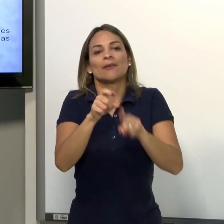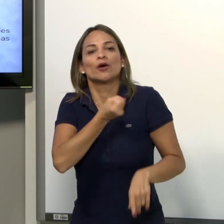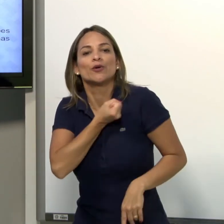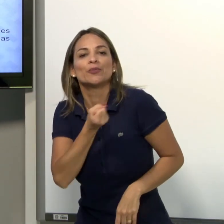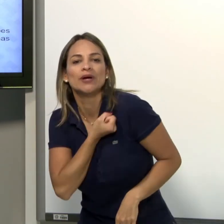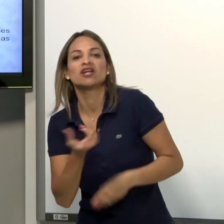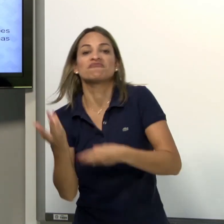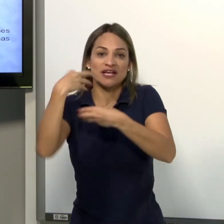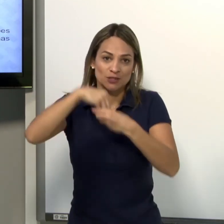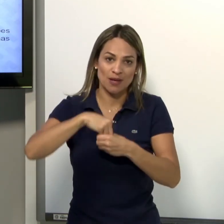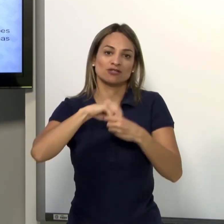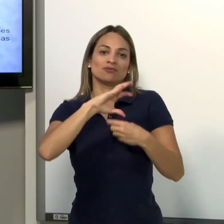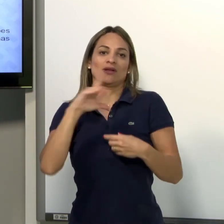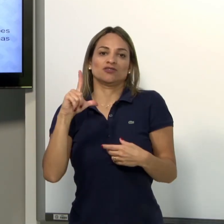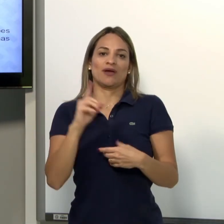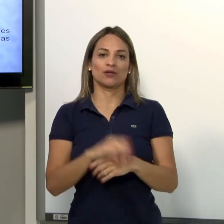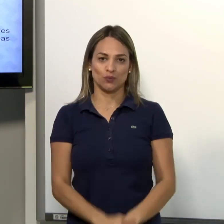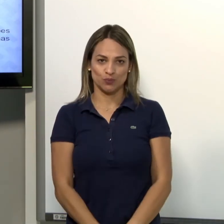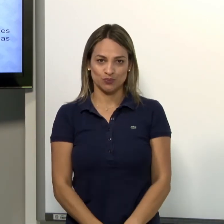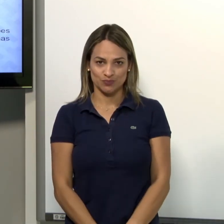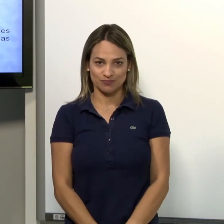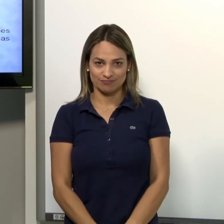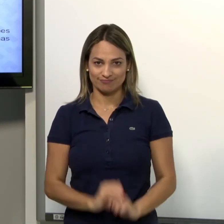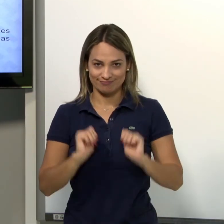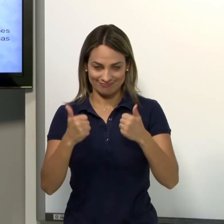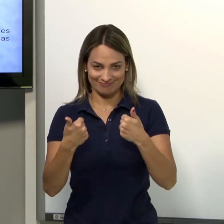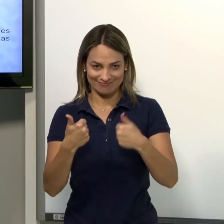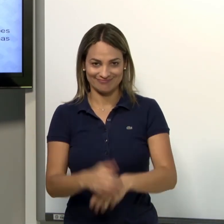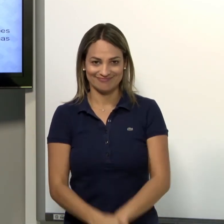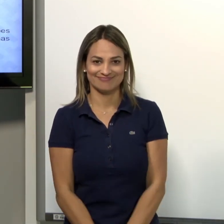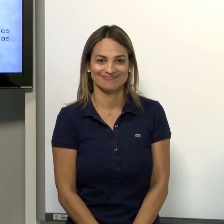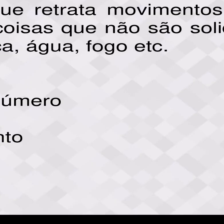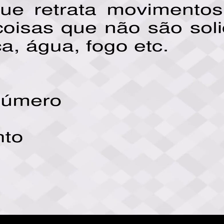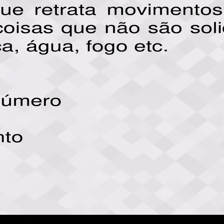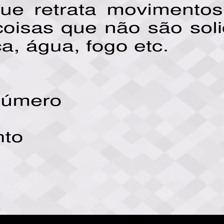para esse classificador de nome e de número. Faz parte desse classificador.